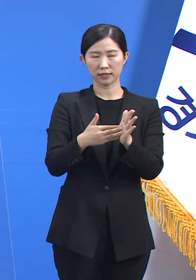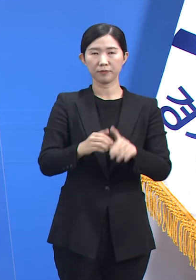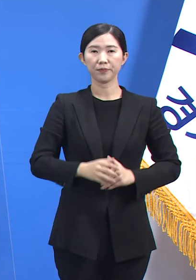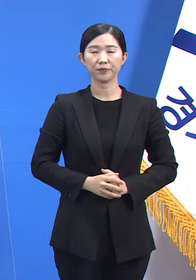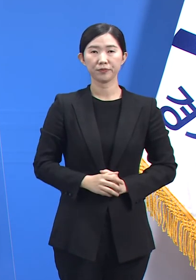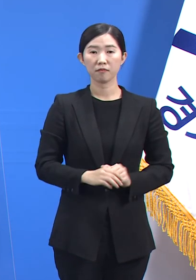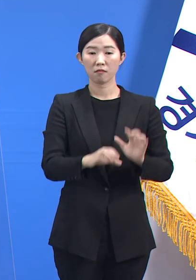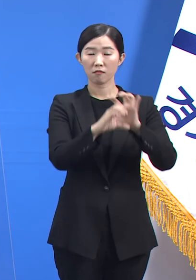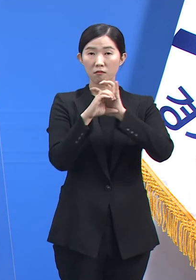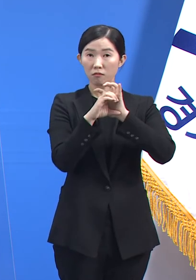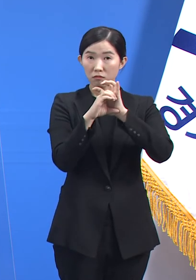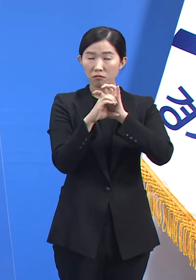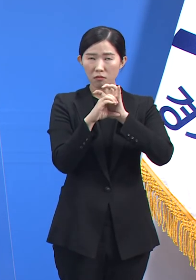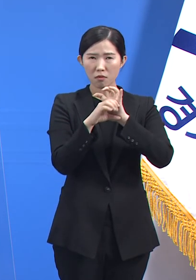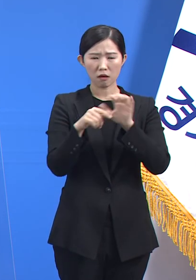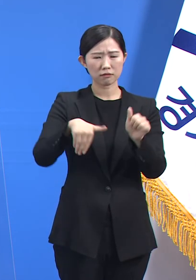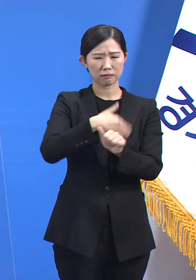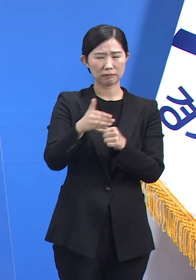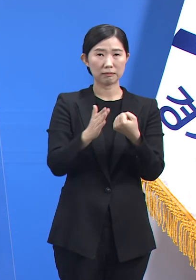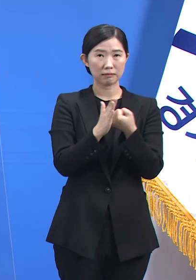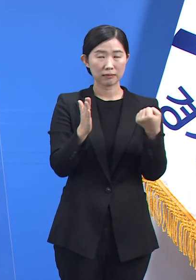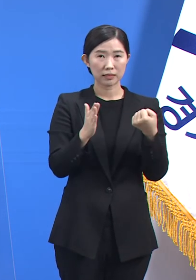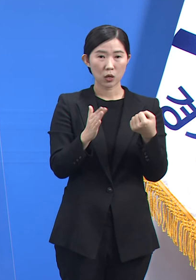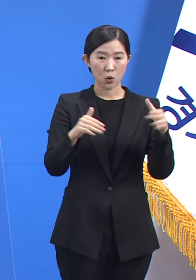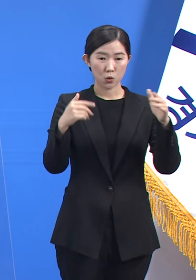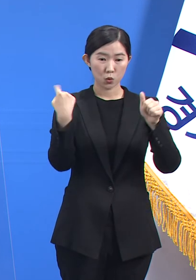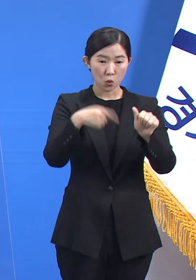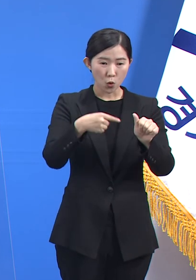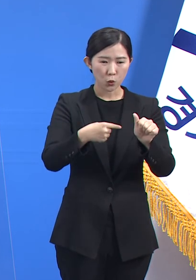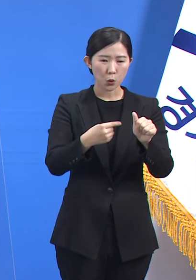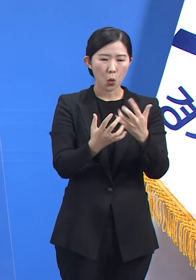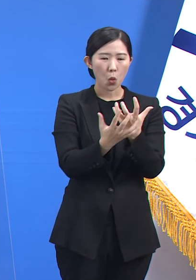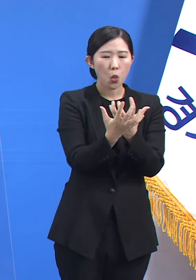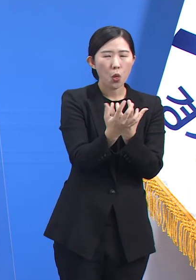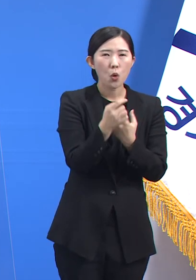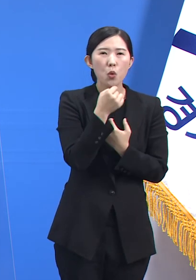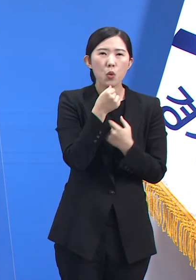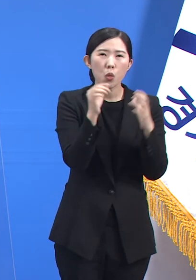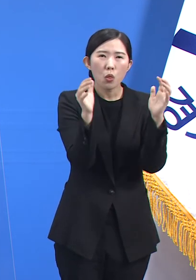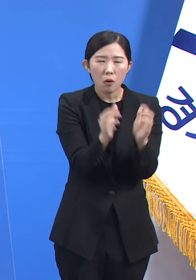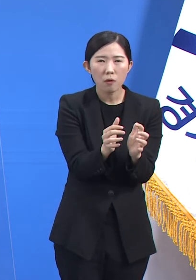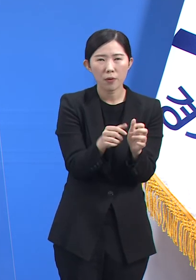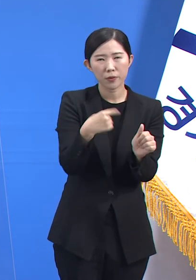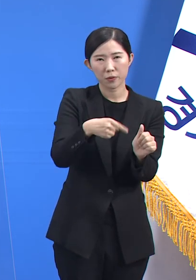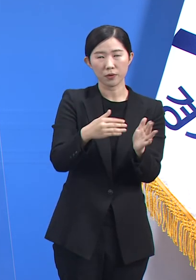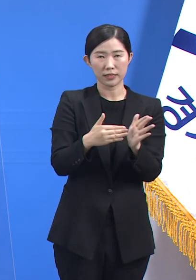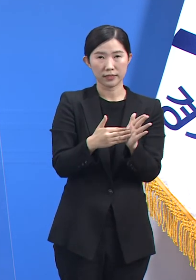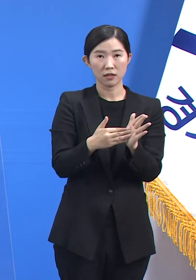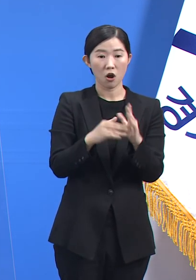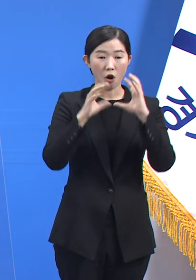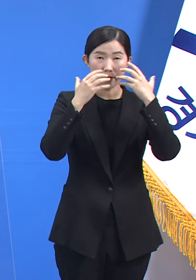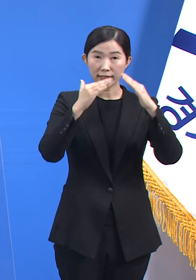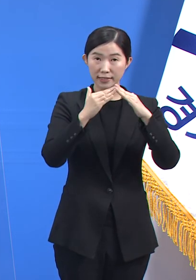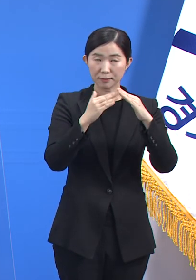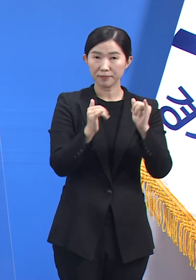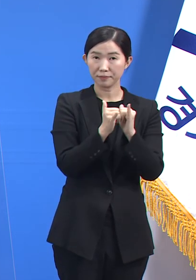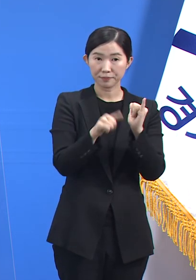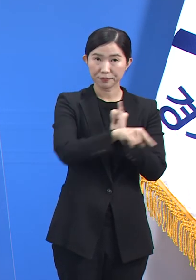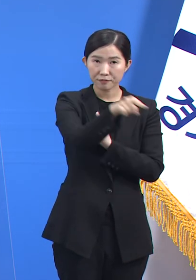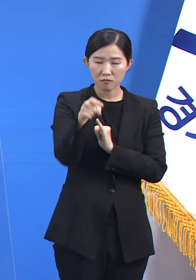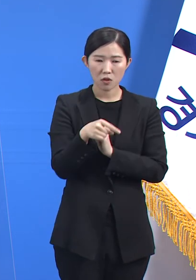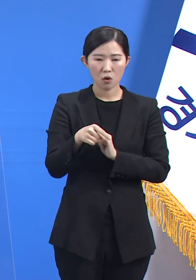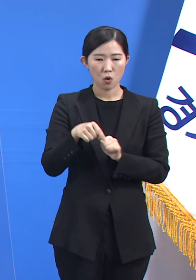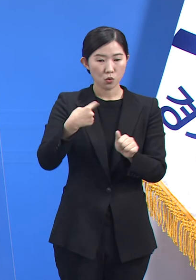소규모 교육으로 진행된 만큼 이번 교육 이후에도 모든 어린이집 관계자들이 교육 자료에 쉽게 접근할 수